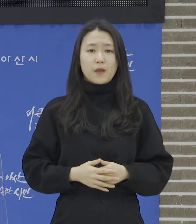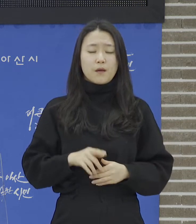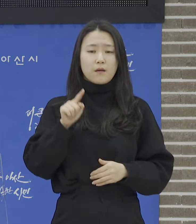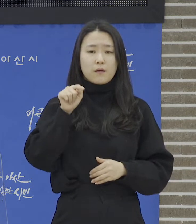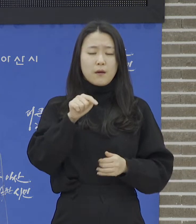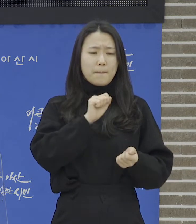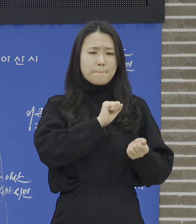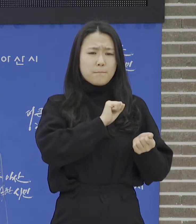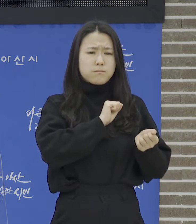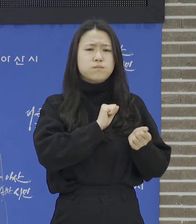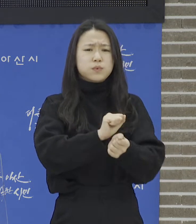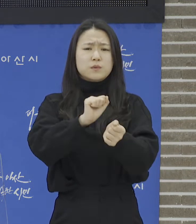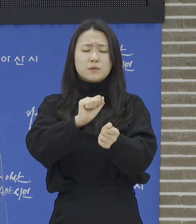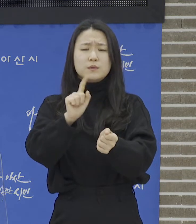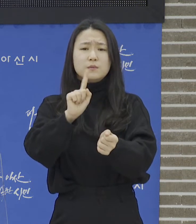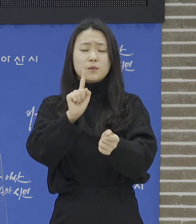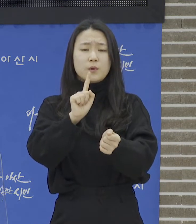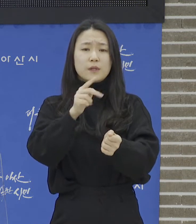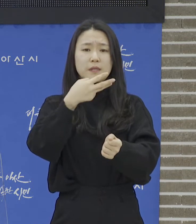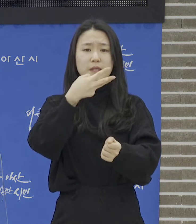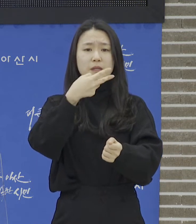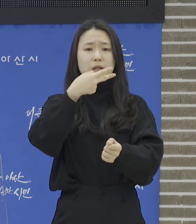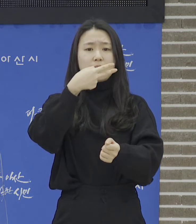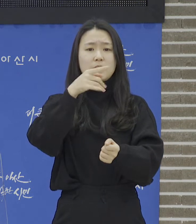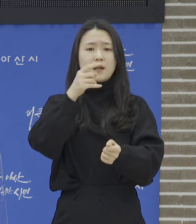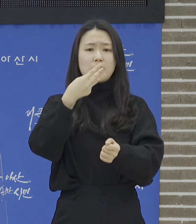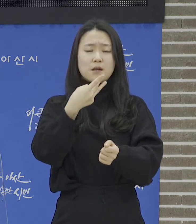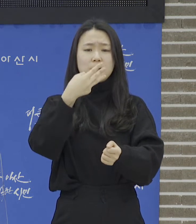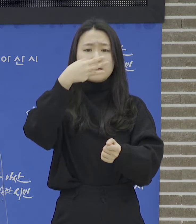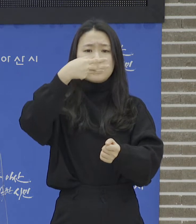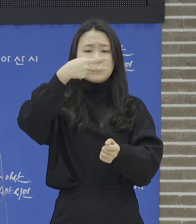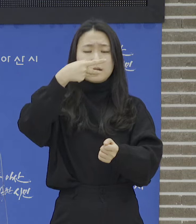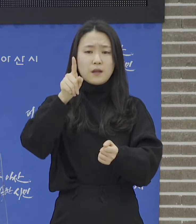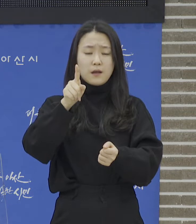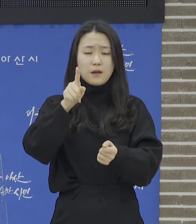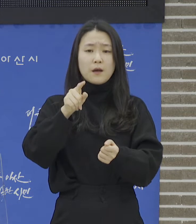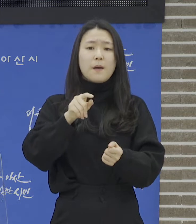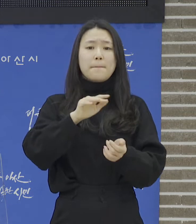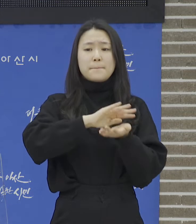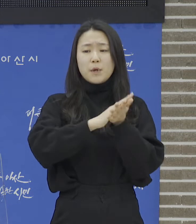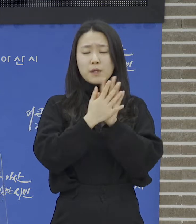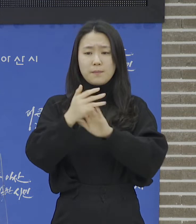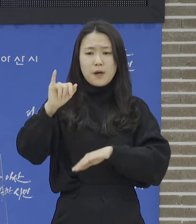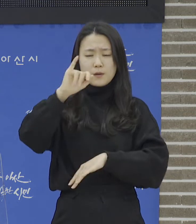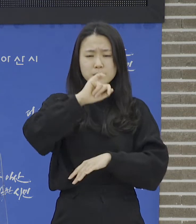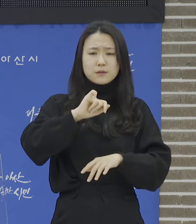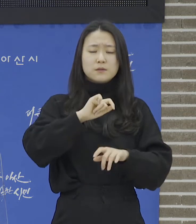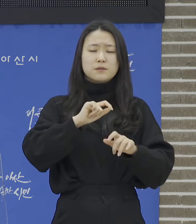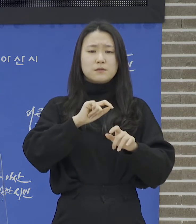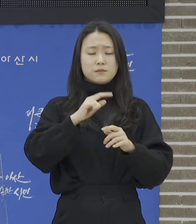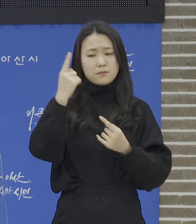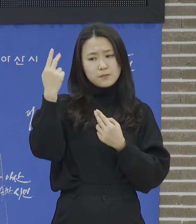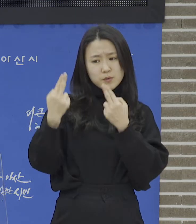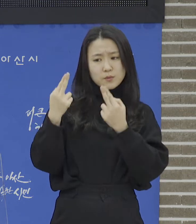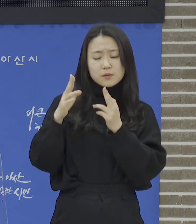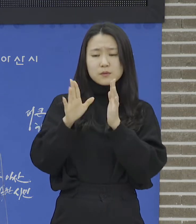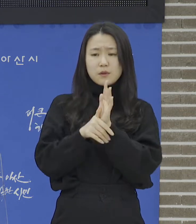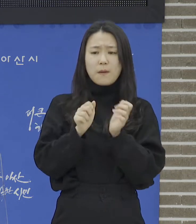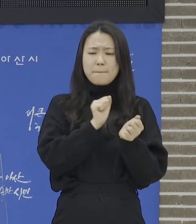델타 변이 비해 2배 이상 높고 중증도는 델타 변이에 비해 낮은 수준이며